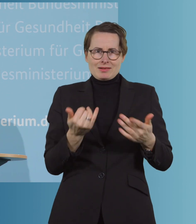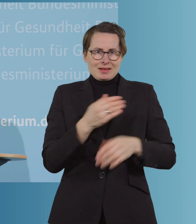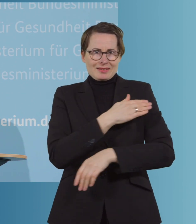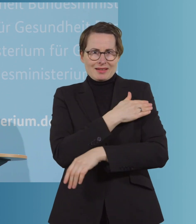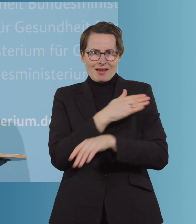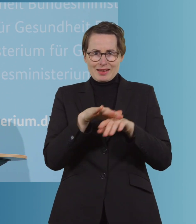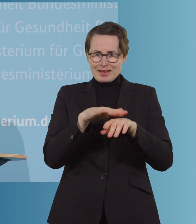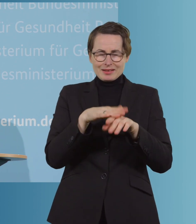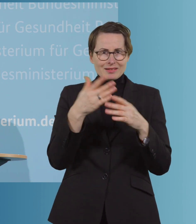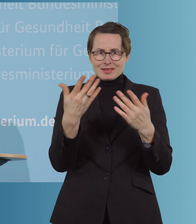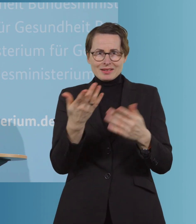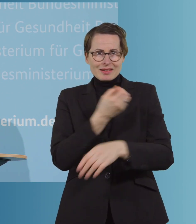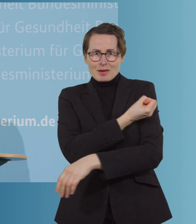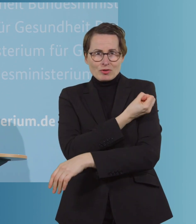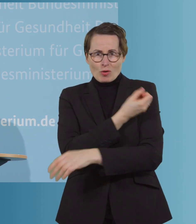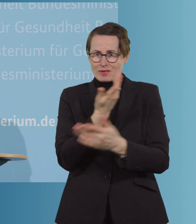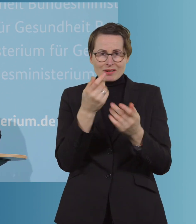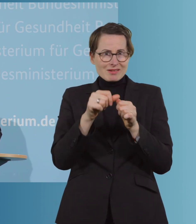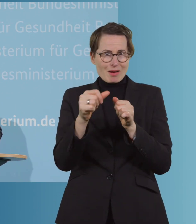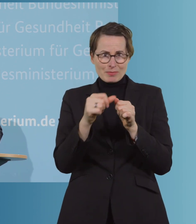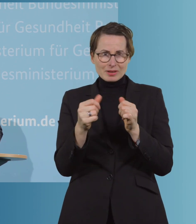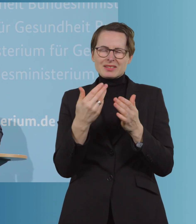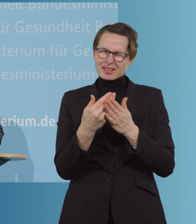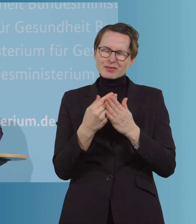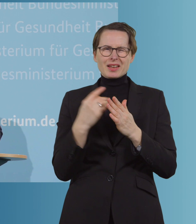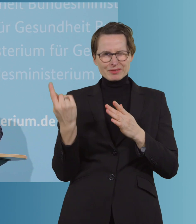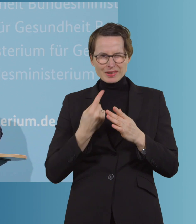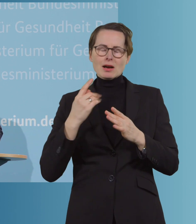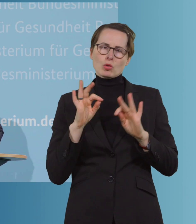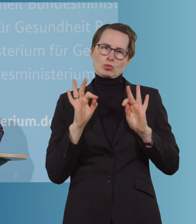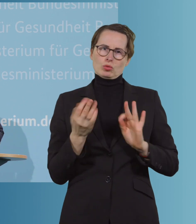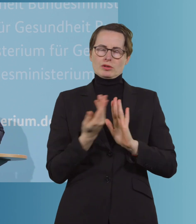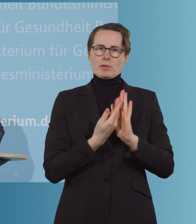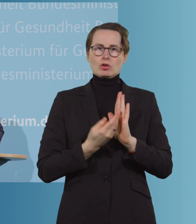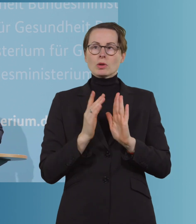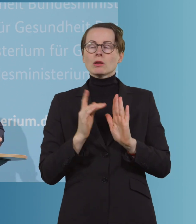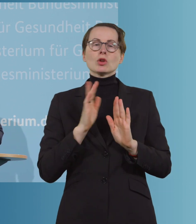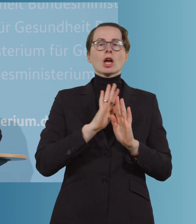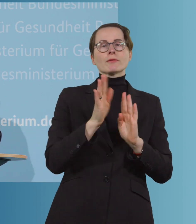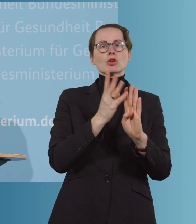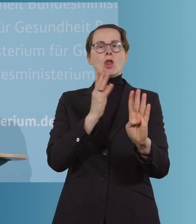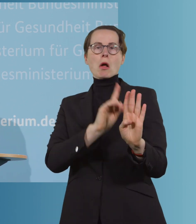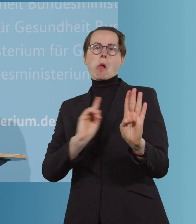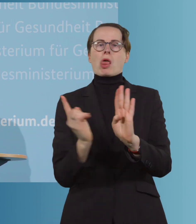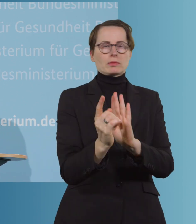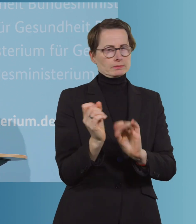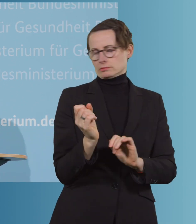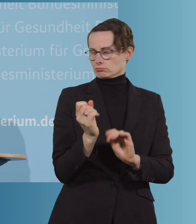ist. Und ich denke, da ist es auch an uns, eben insgesamt mit gutem Beispiel voranzugehen und im Zweifel hinten anzustehen.